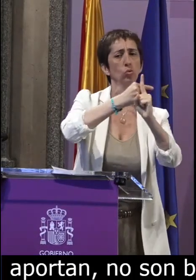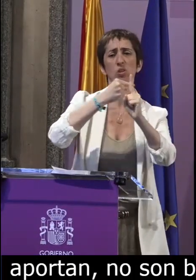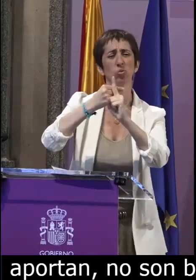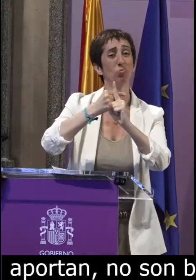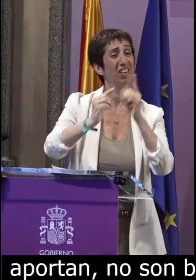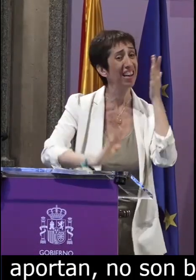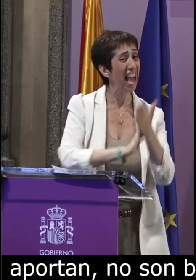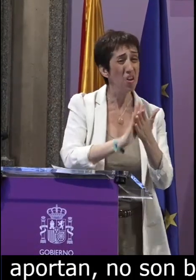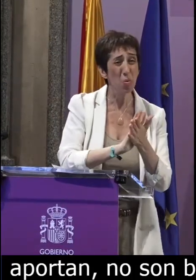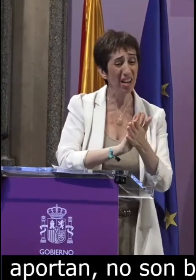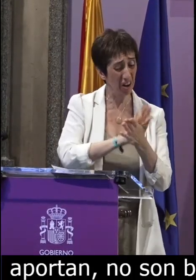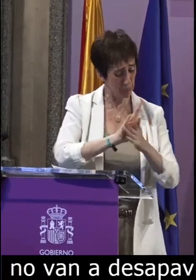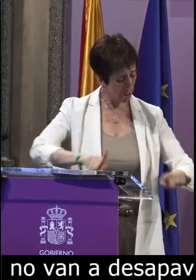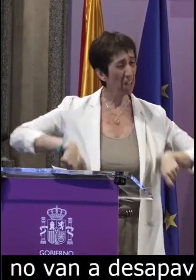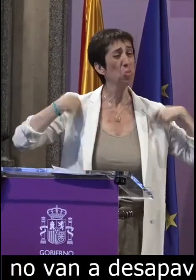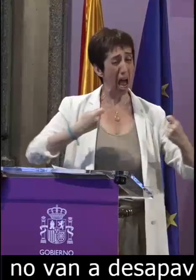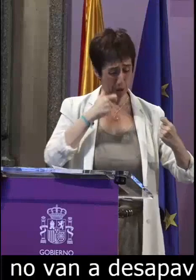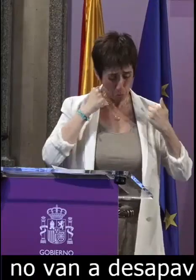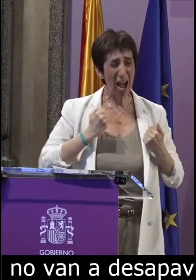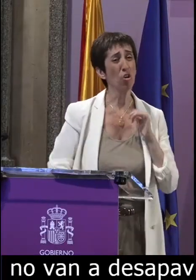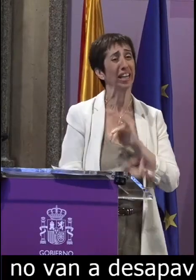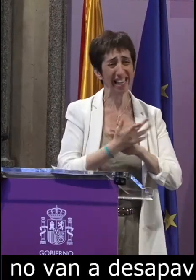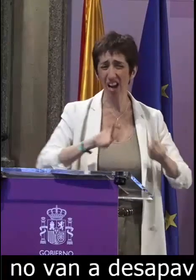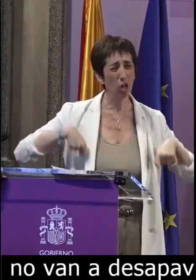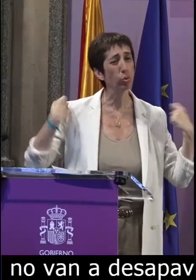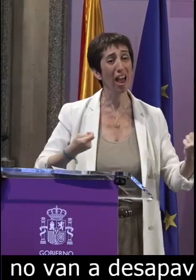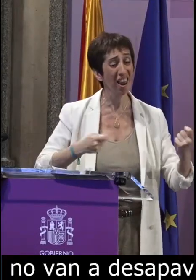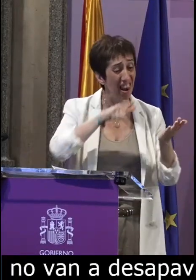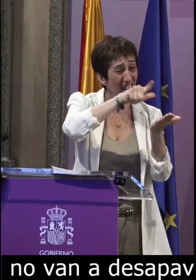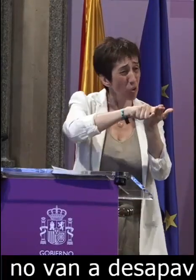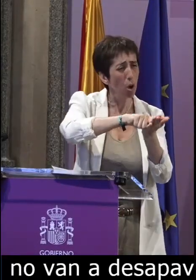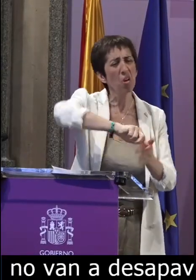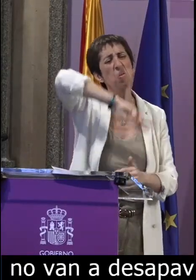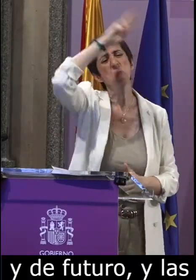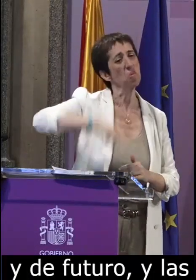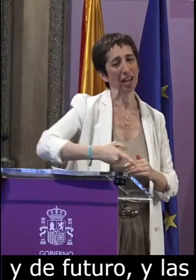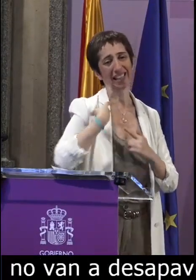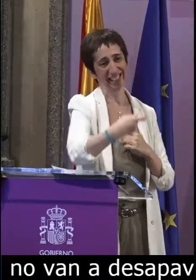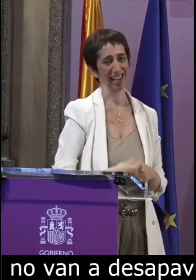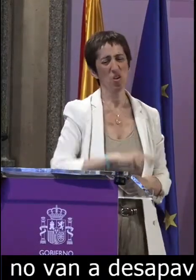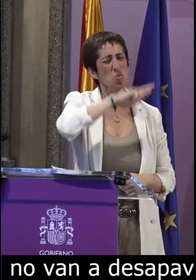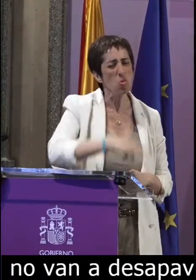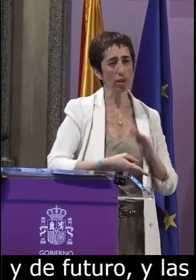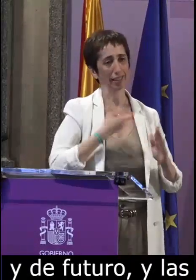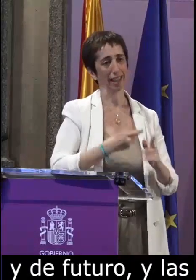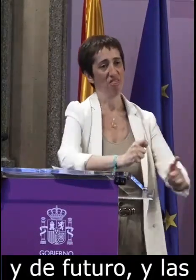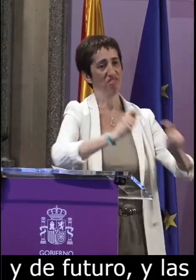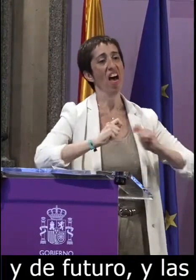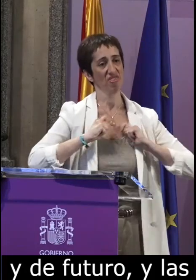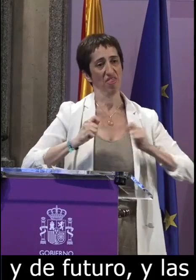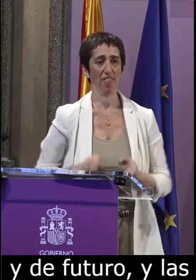que siempre hemos querido mandar desde la confederación estatal de personas sordas es que suma se ha creado de forma natural y